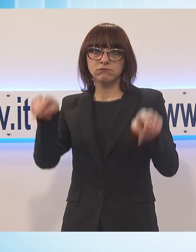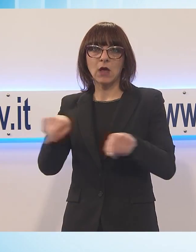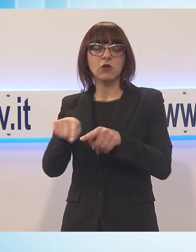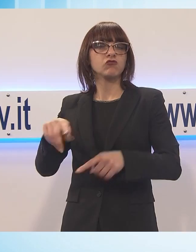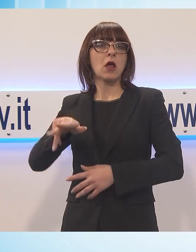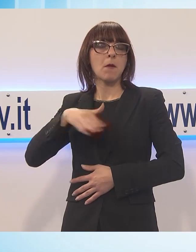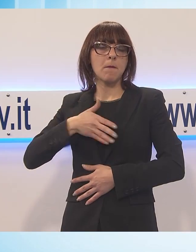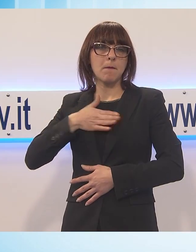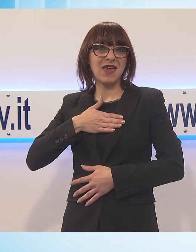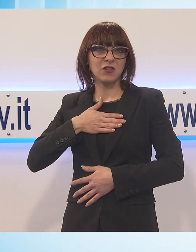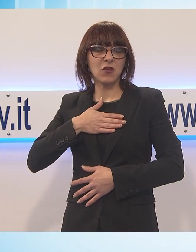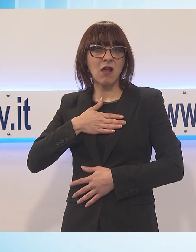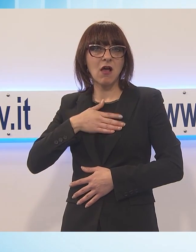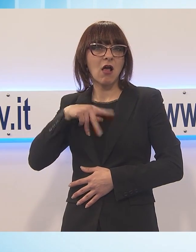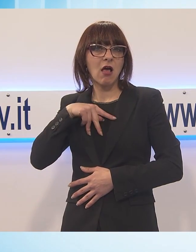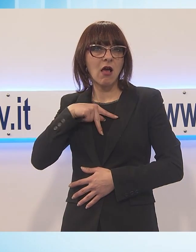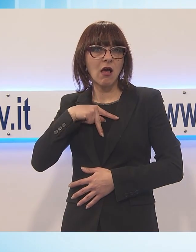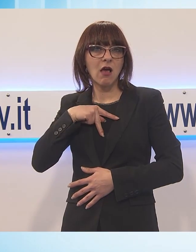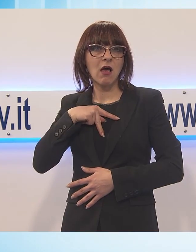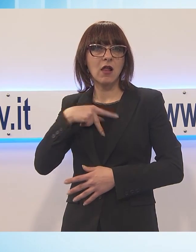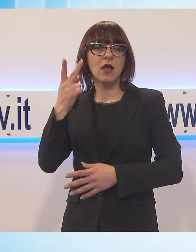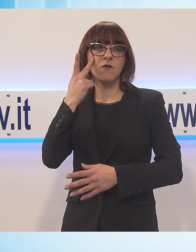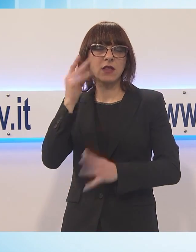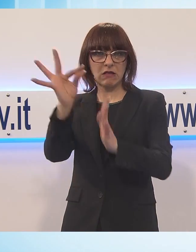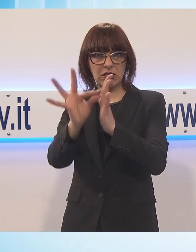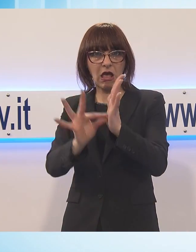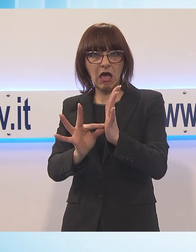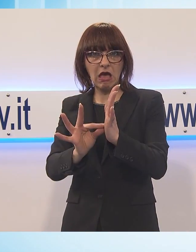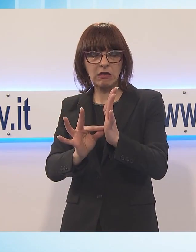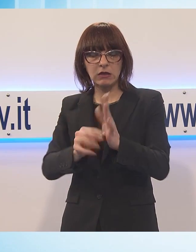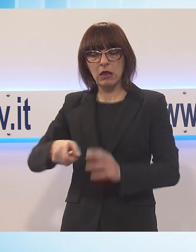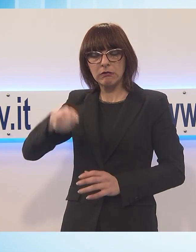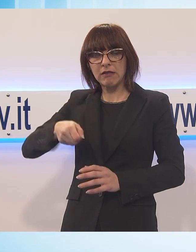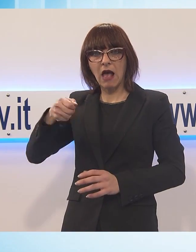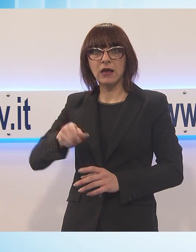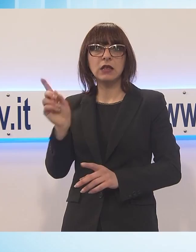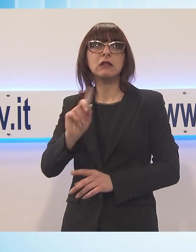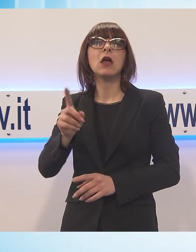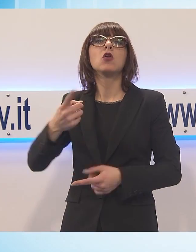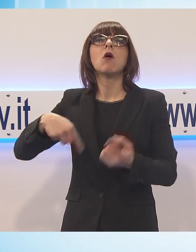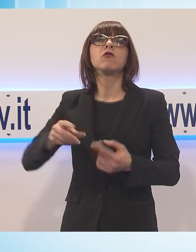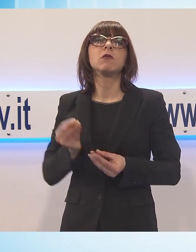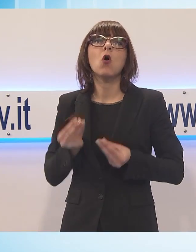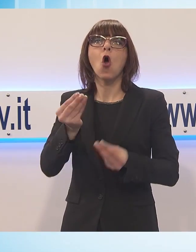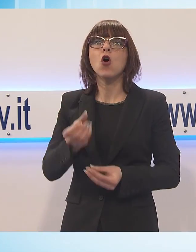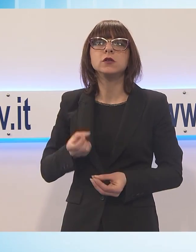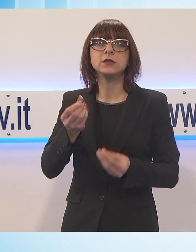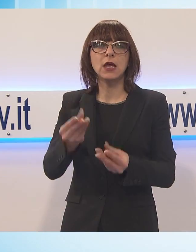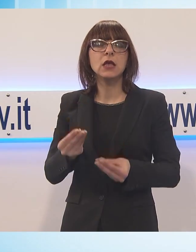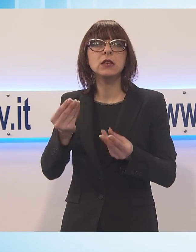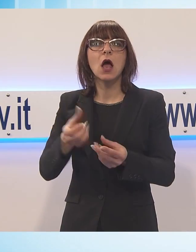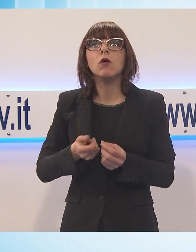sacchetti di non riciclabili che hanno consegnato e sulla base di questo avere anche un